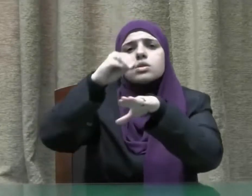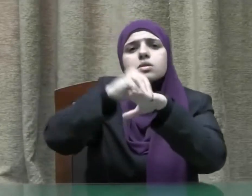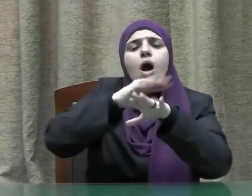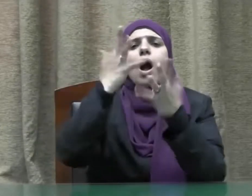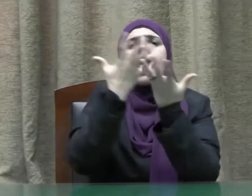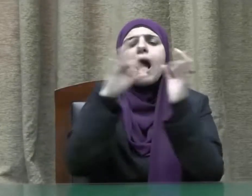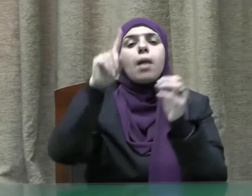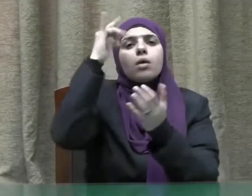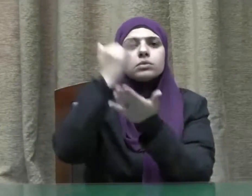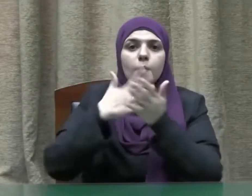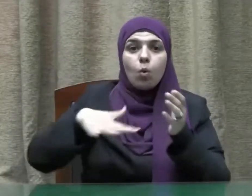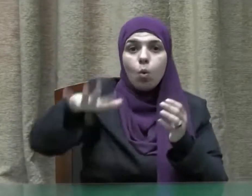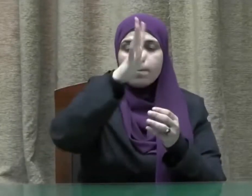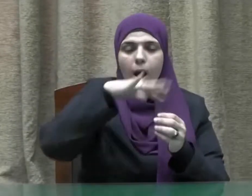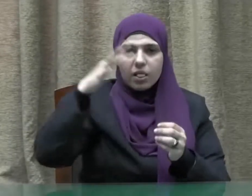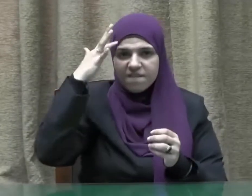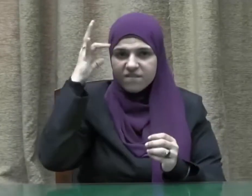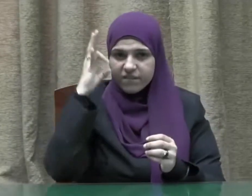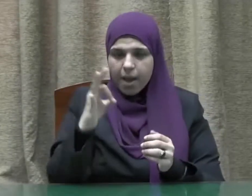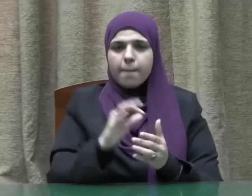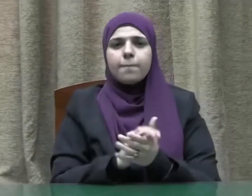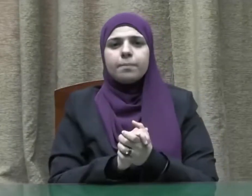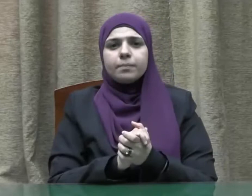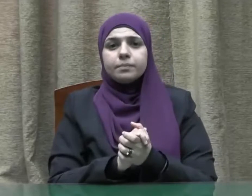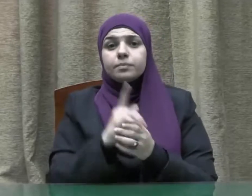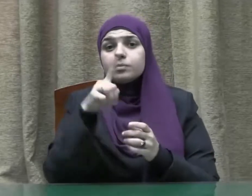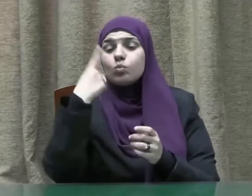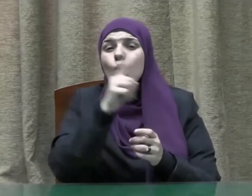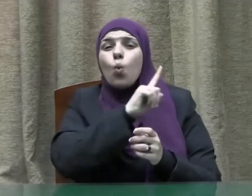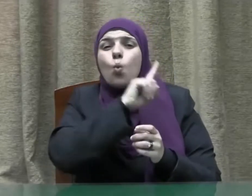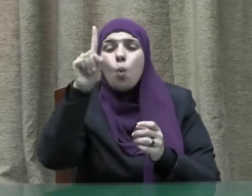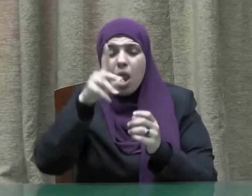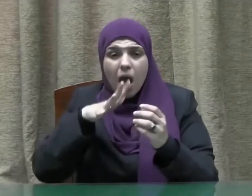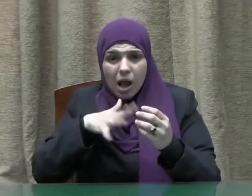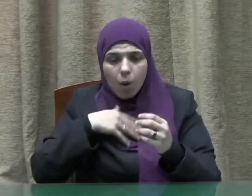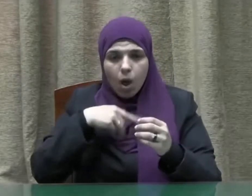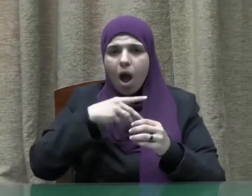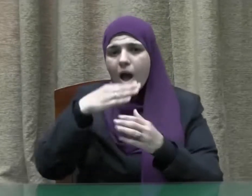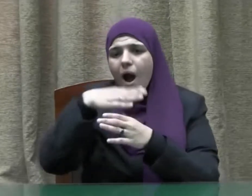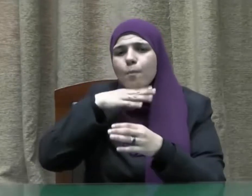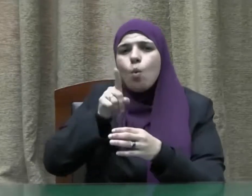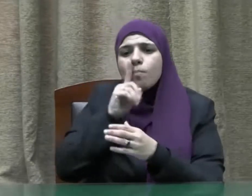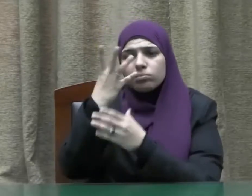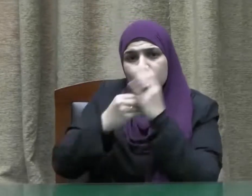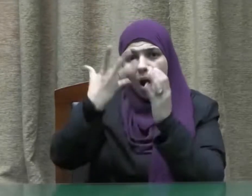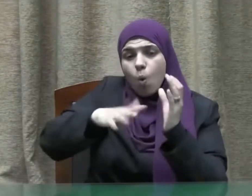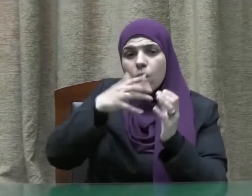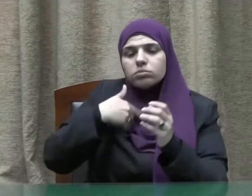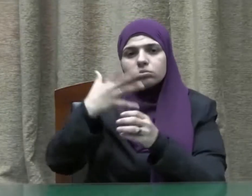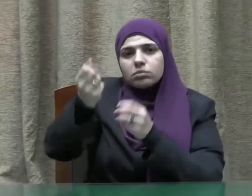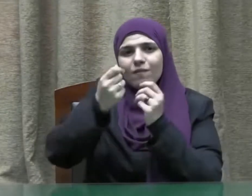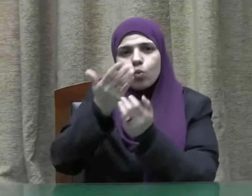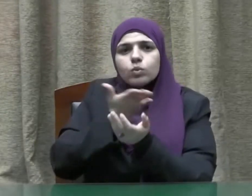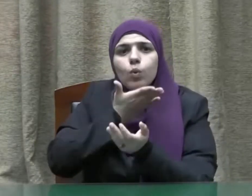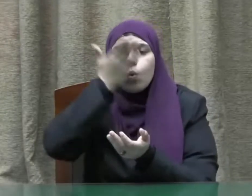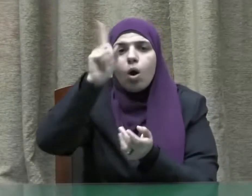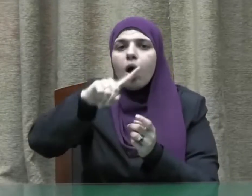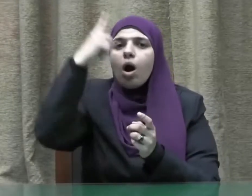وصاكم به لعلكم تعقلون ولا تقربوا مال اليتيم إلا بالتي هي أحسن